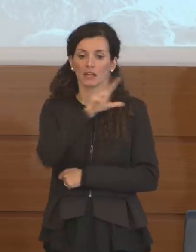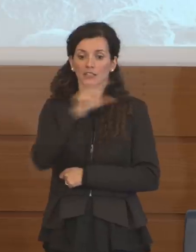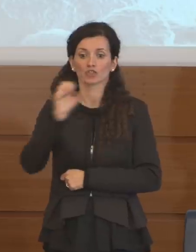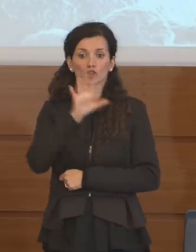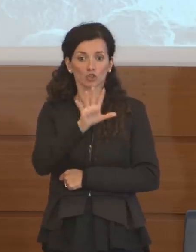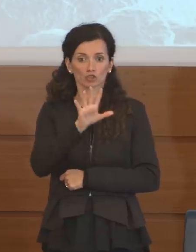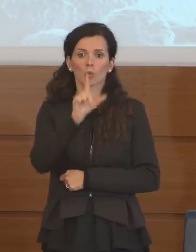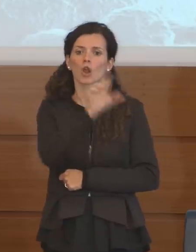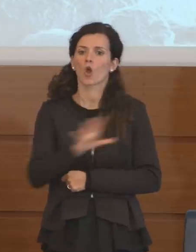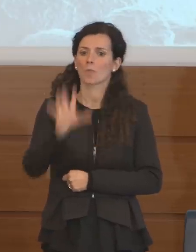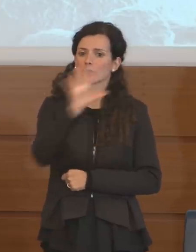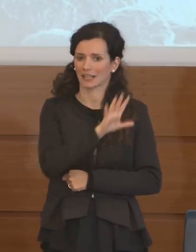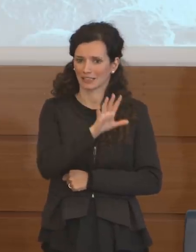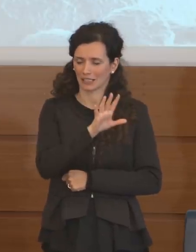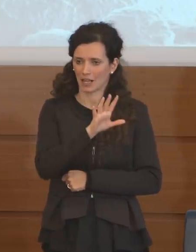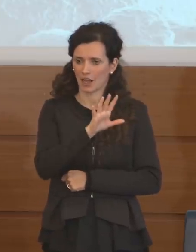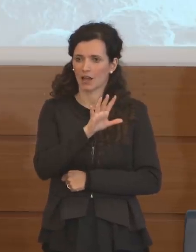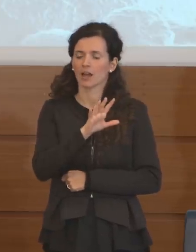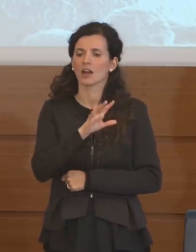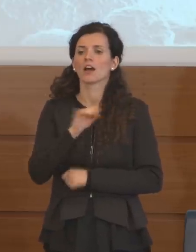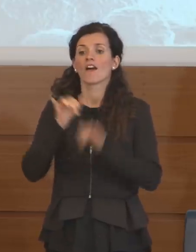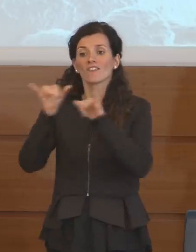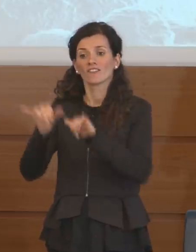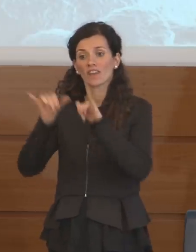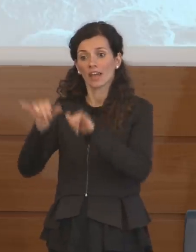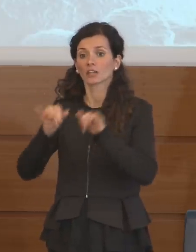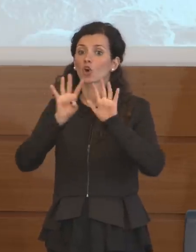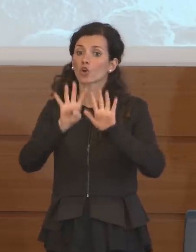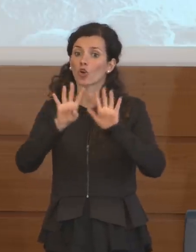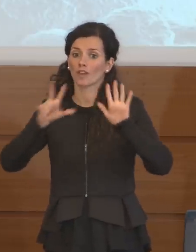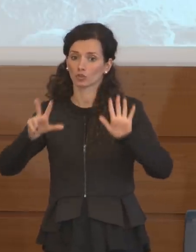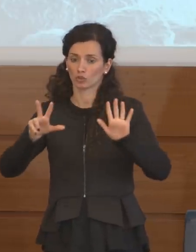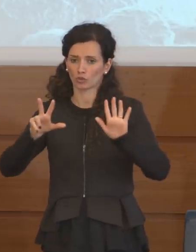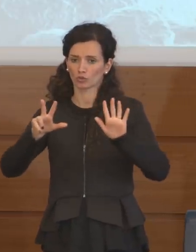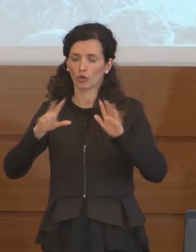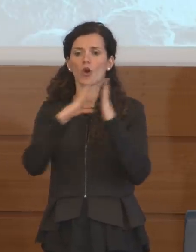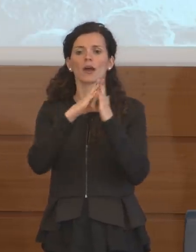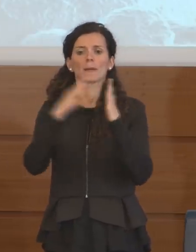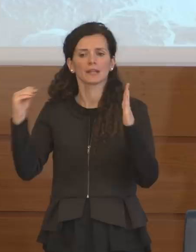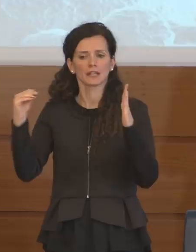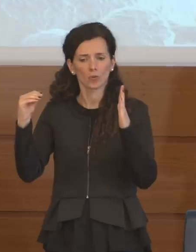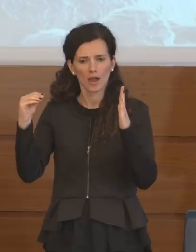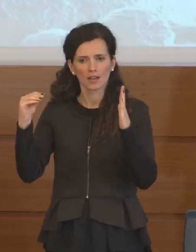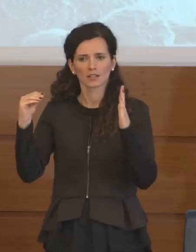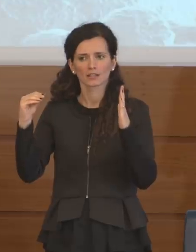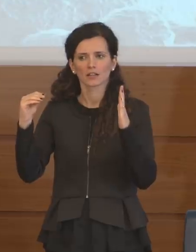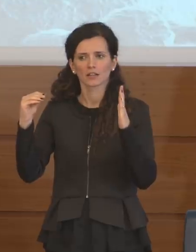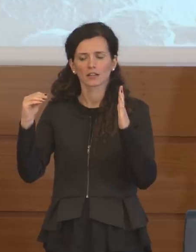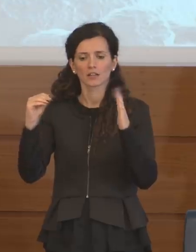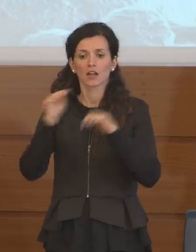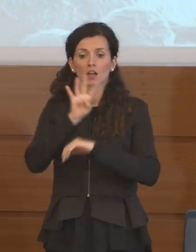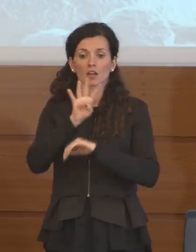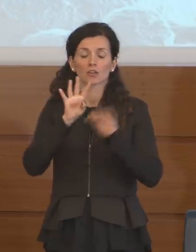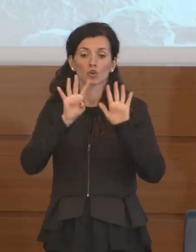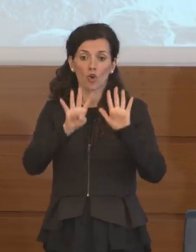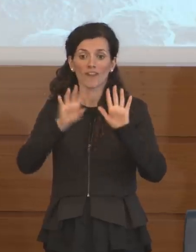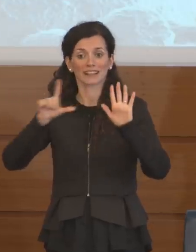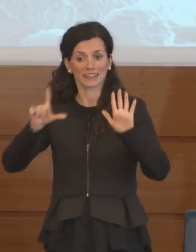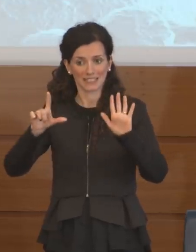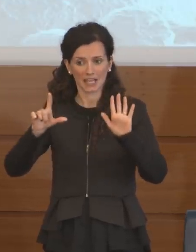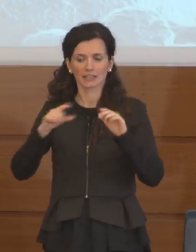305 in Lombardia, in Veneto 98, in Emilia Romagna 97,